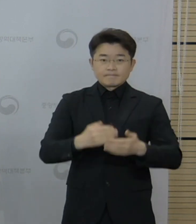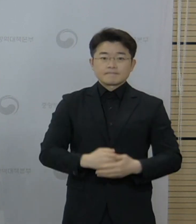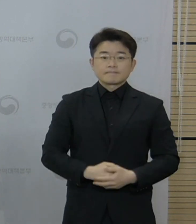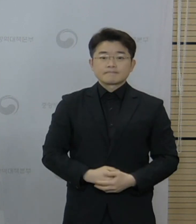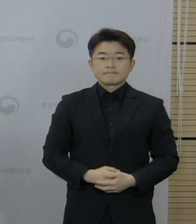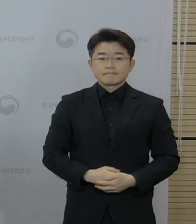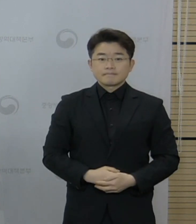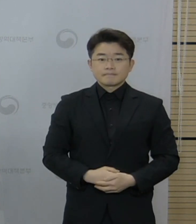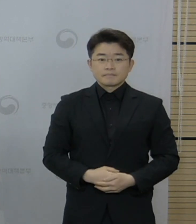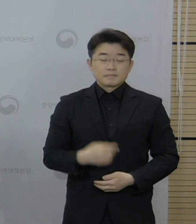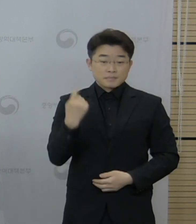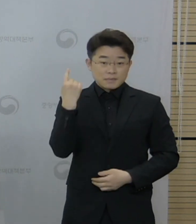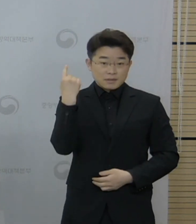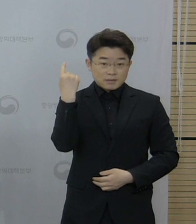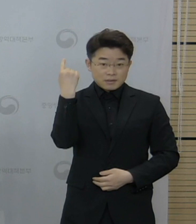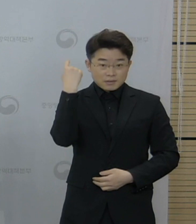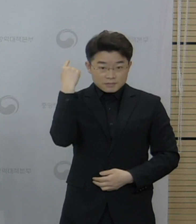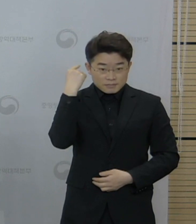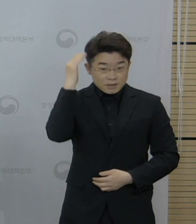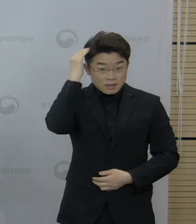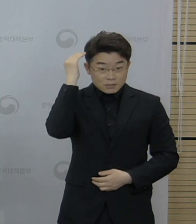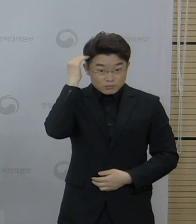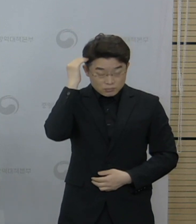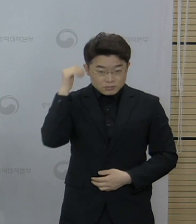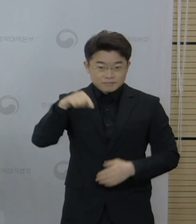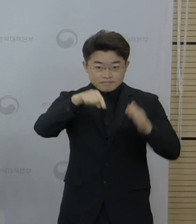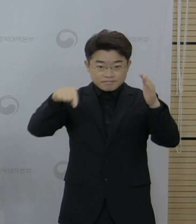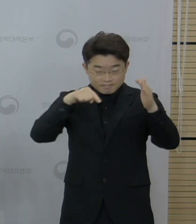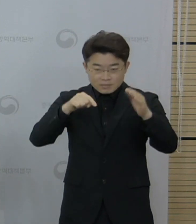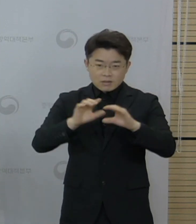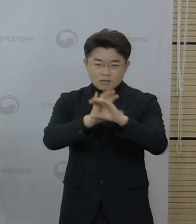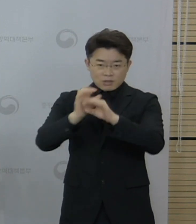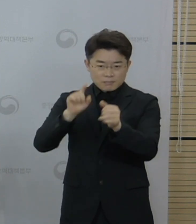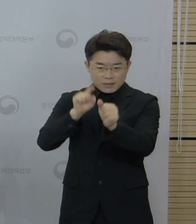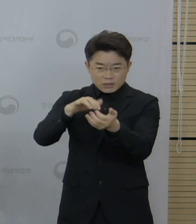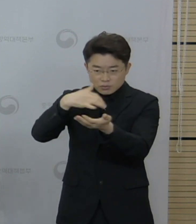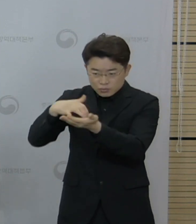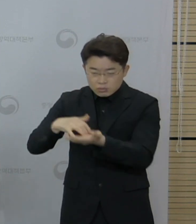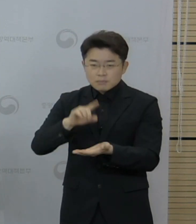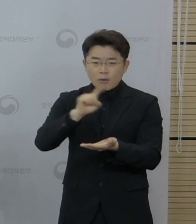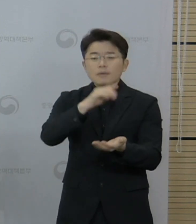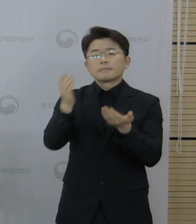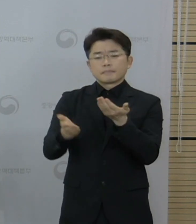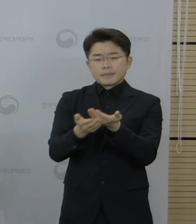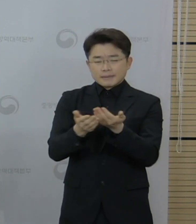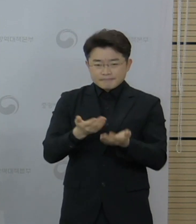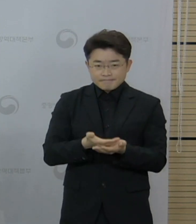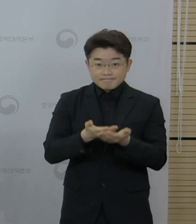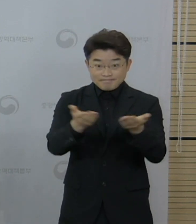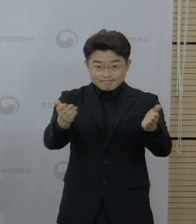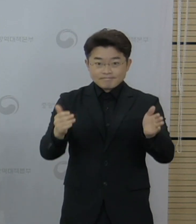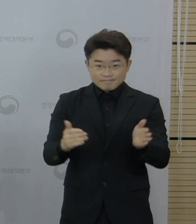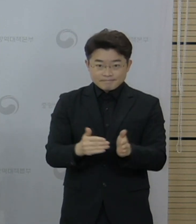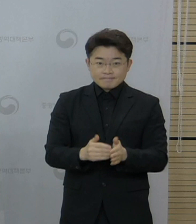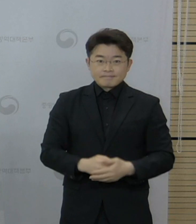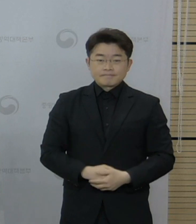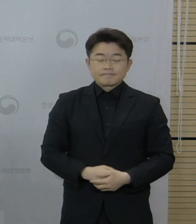어제의 세부적인 국내 발생 상황은 금일 보도 참고자료로 가름하도록 하겠습니다.